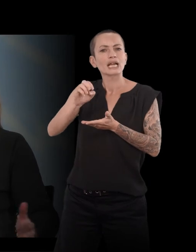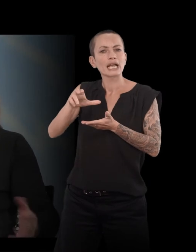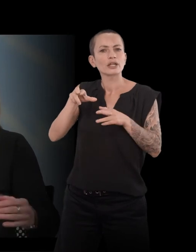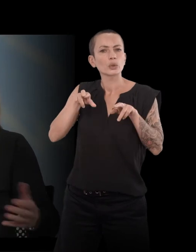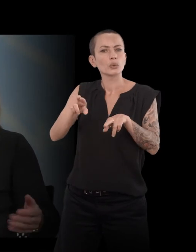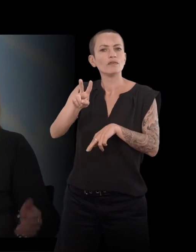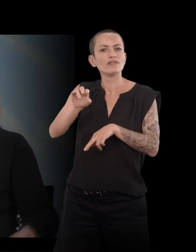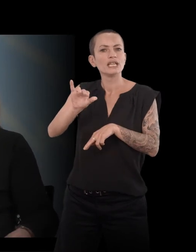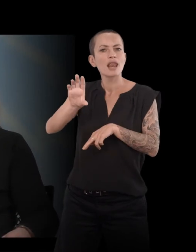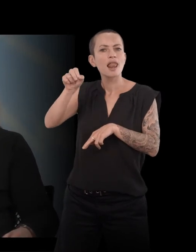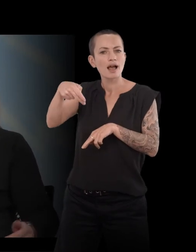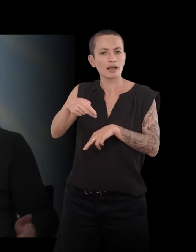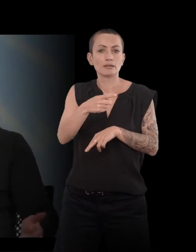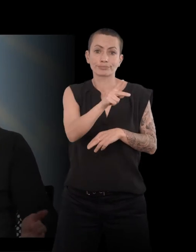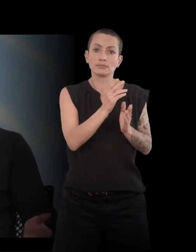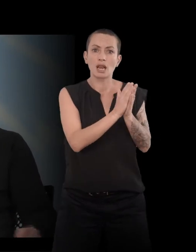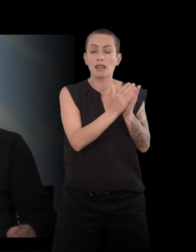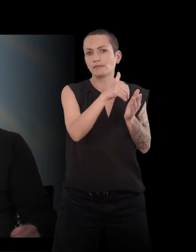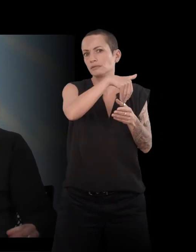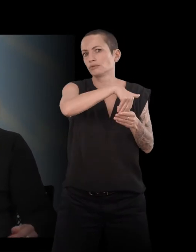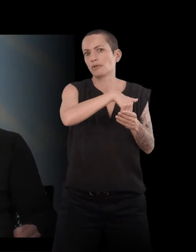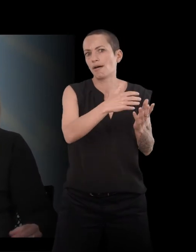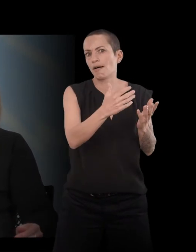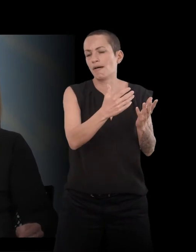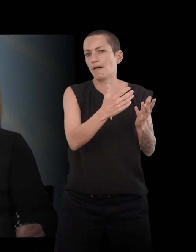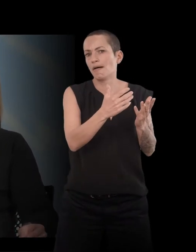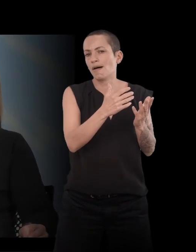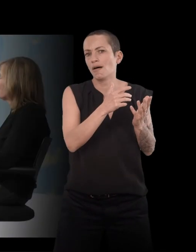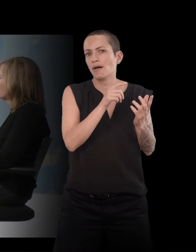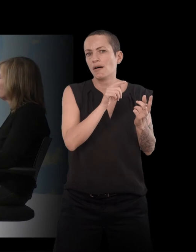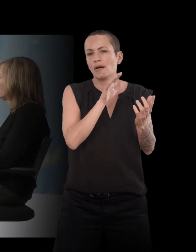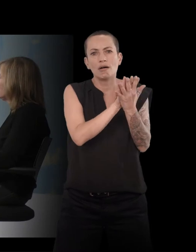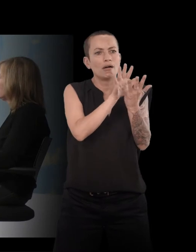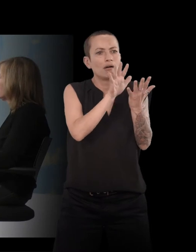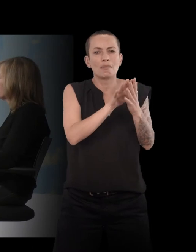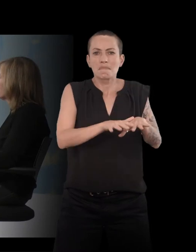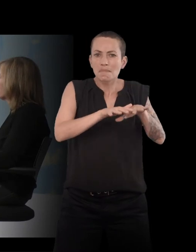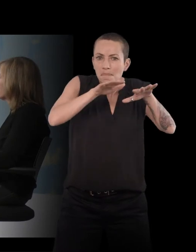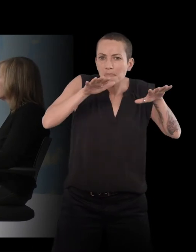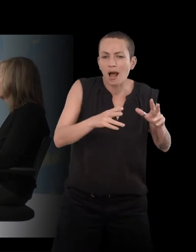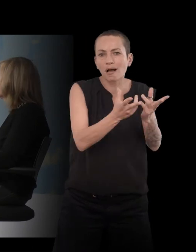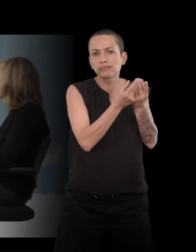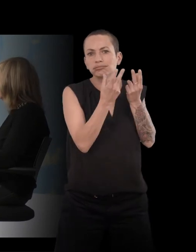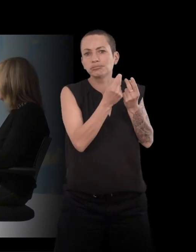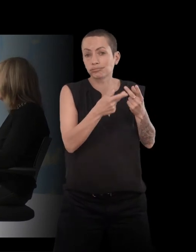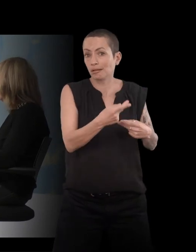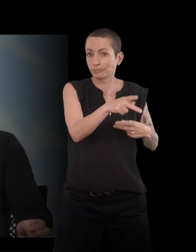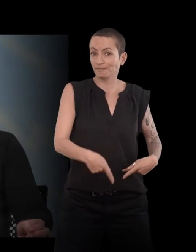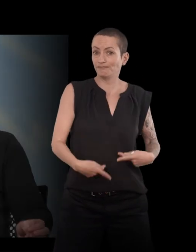vibre de dizaines de rencontres dans votre vie. Et celle avec Georges Perec a été